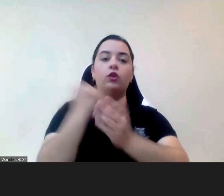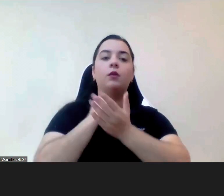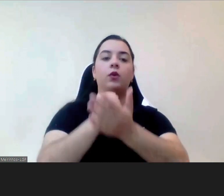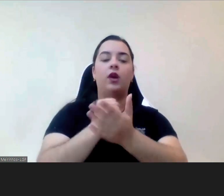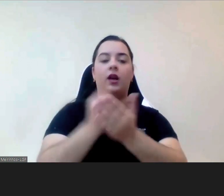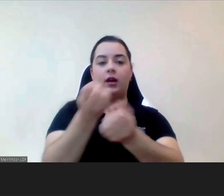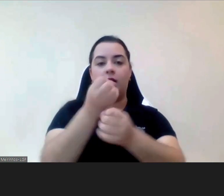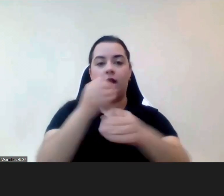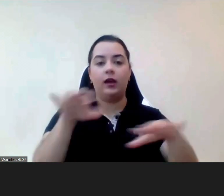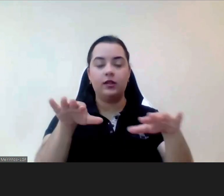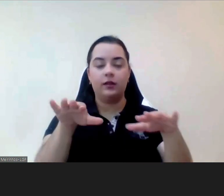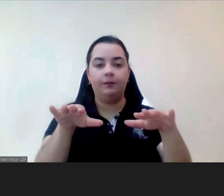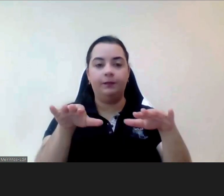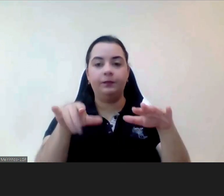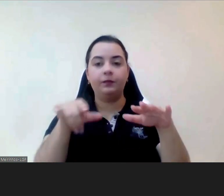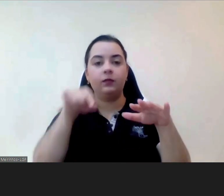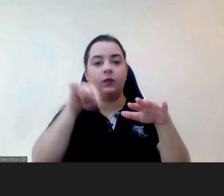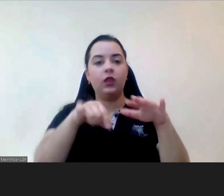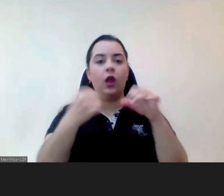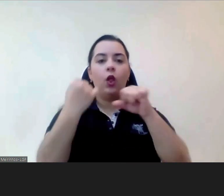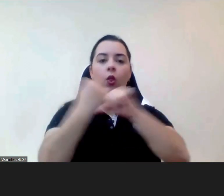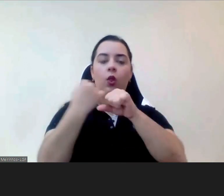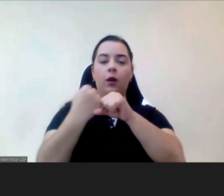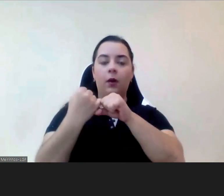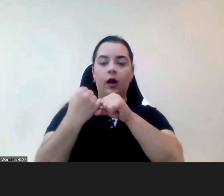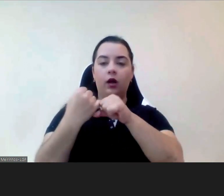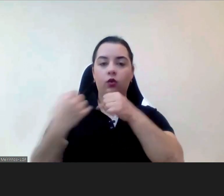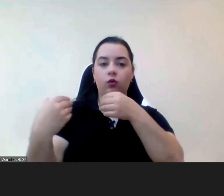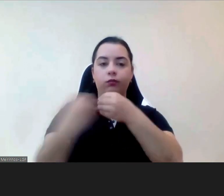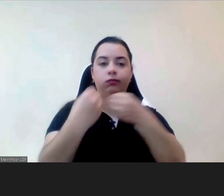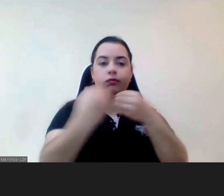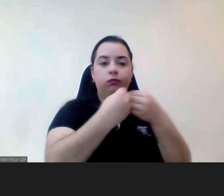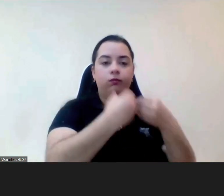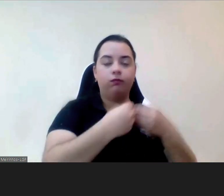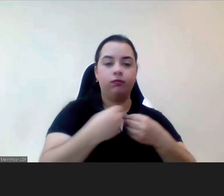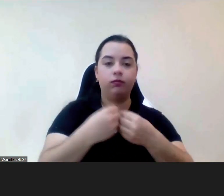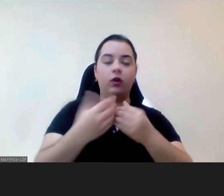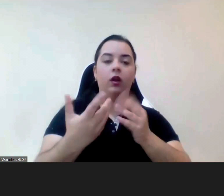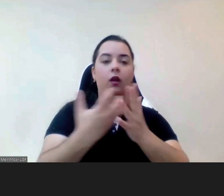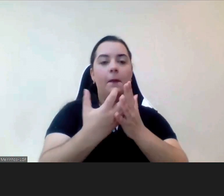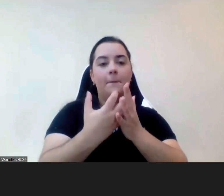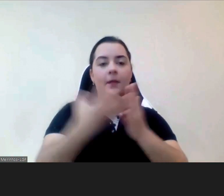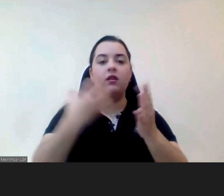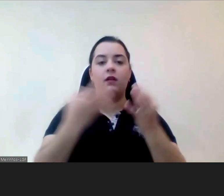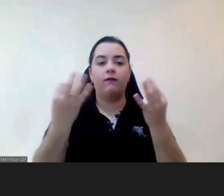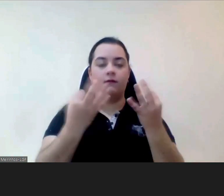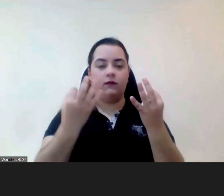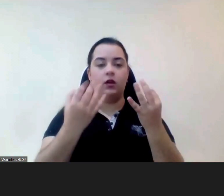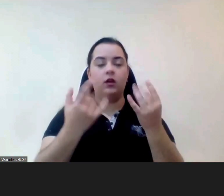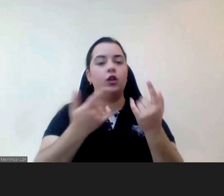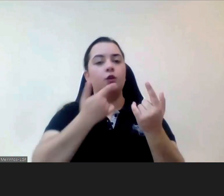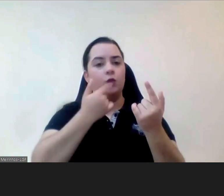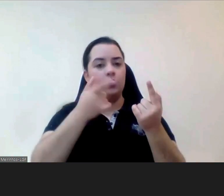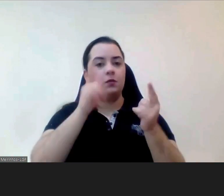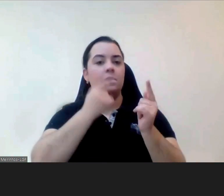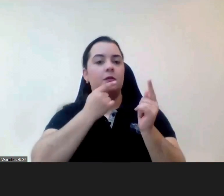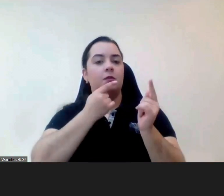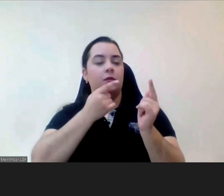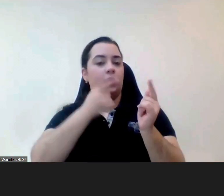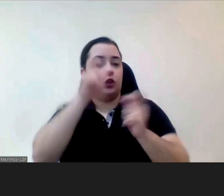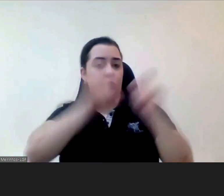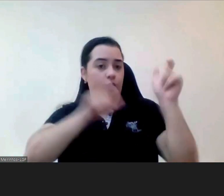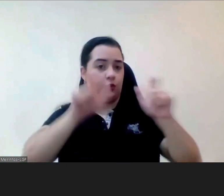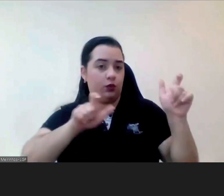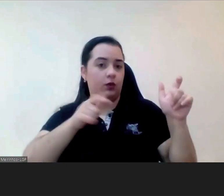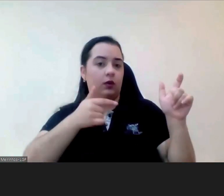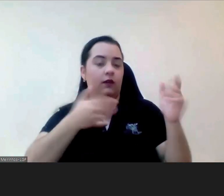cooperação que cada vez se entende que é mais relevante Tivemos Portugal teve um